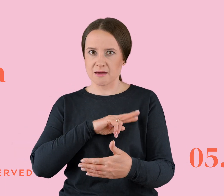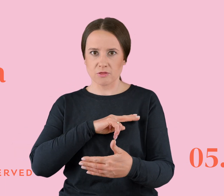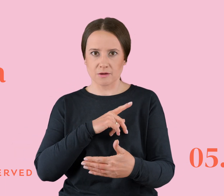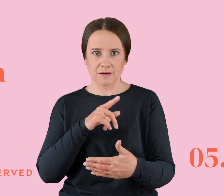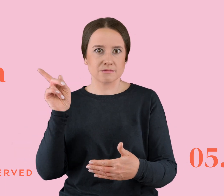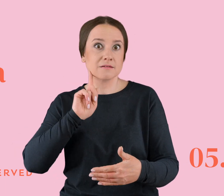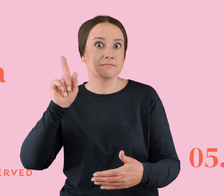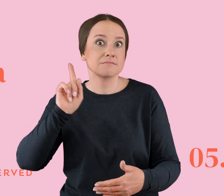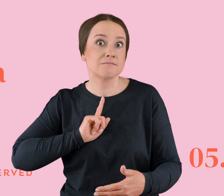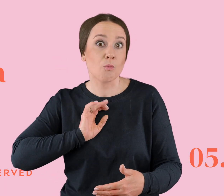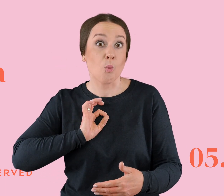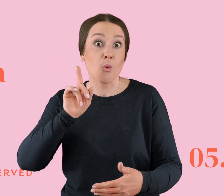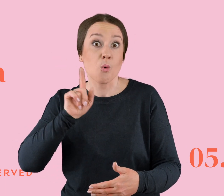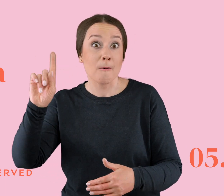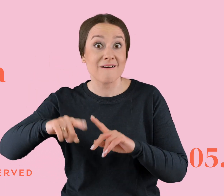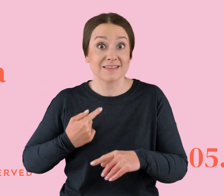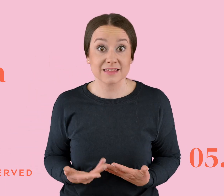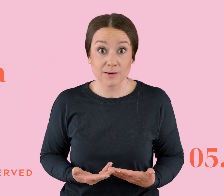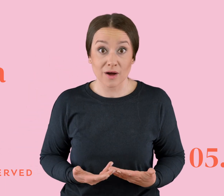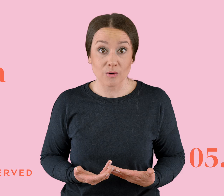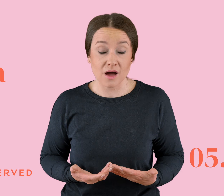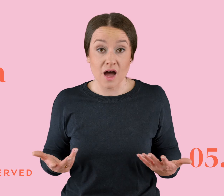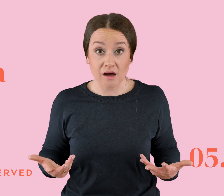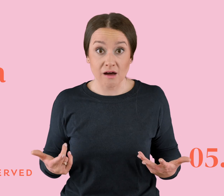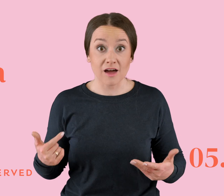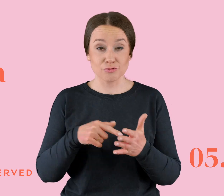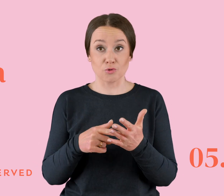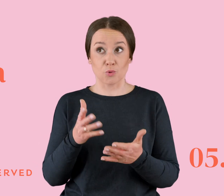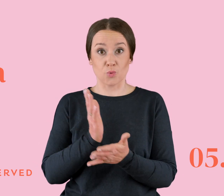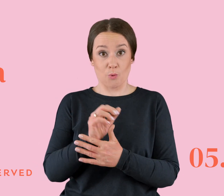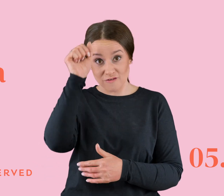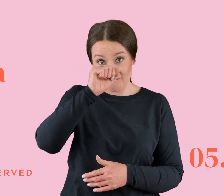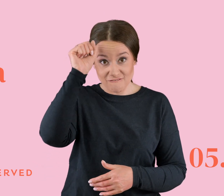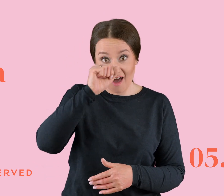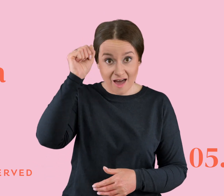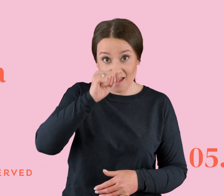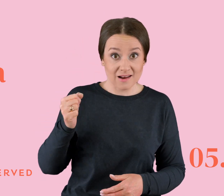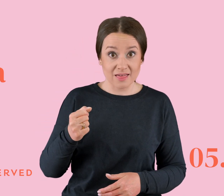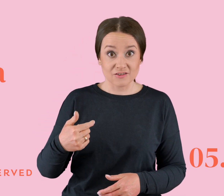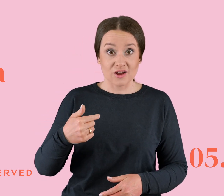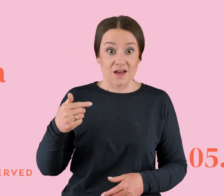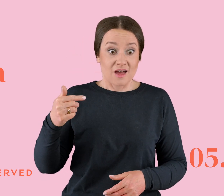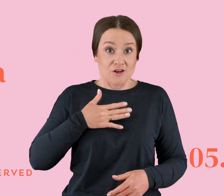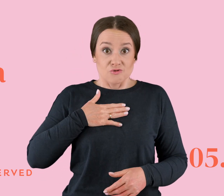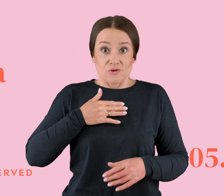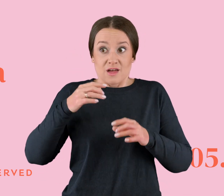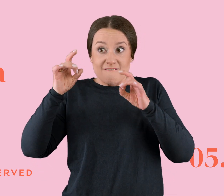wysyłał. Czyli słuchajcie, to jest w ogóle robienie z nas wariata gonionego poczuciem winy i taką wieczną psychozą, że